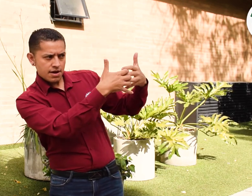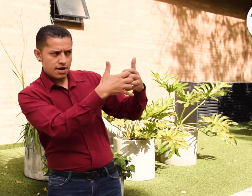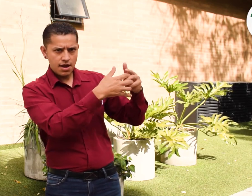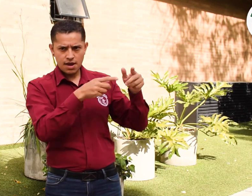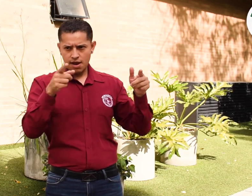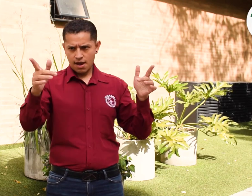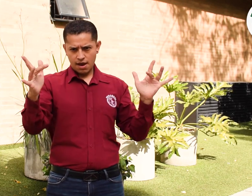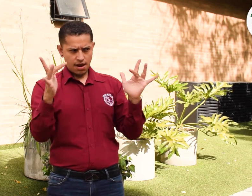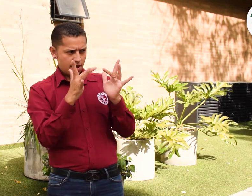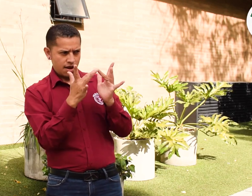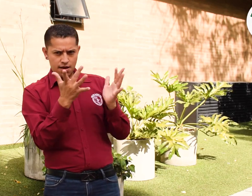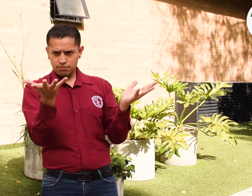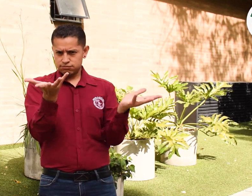trabajo con las empresas.